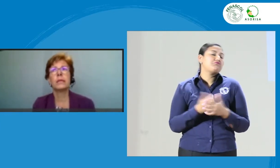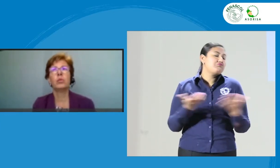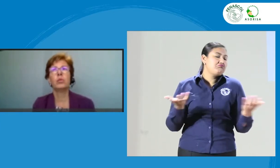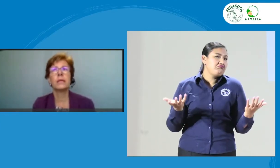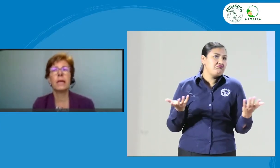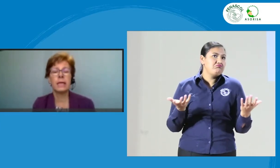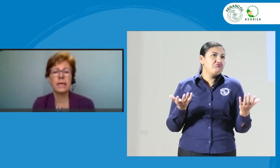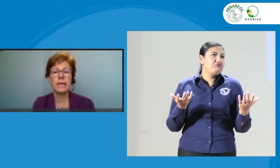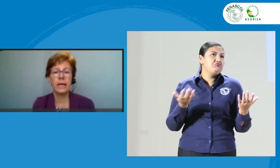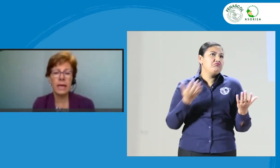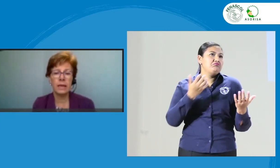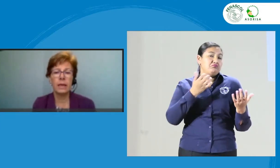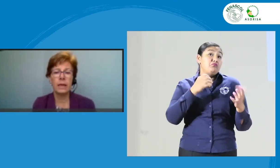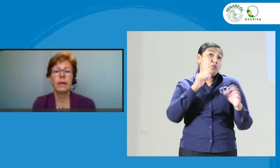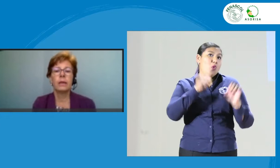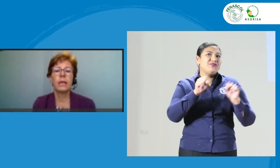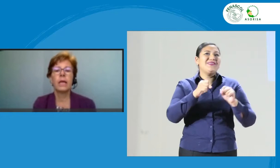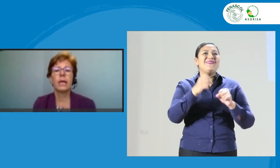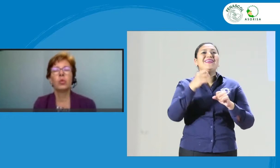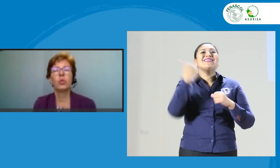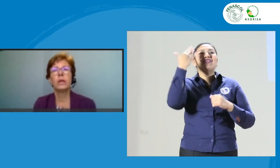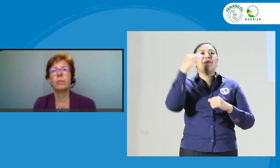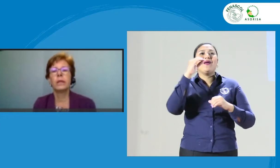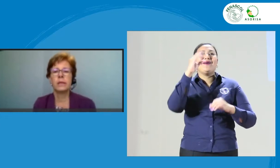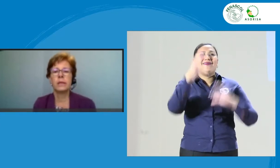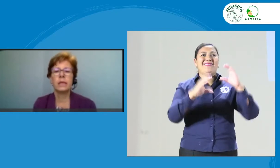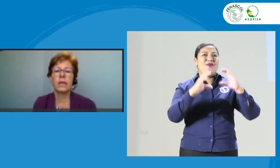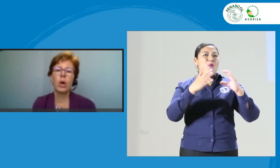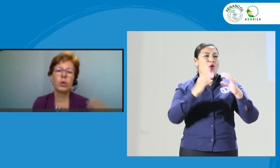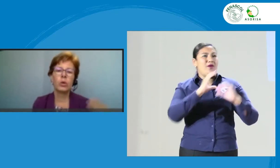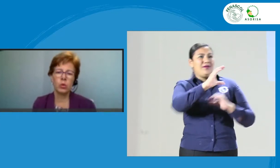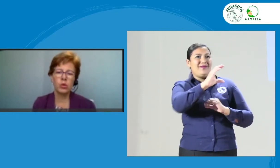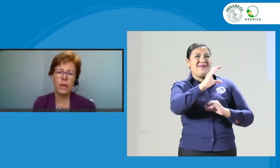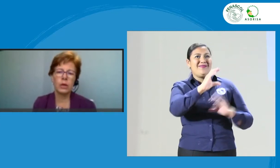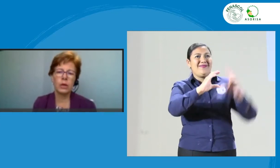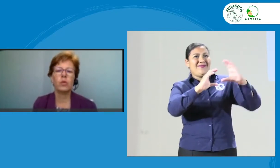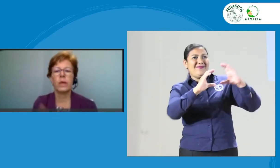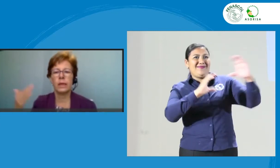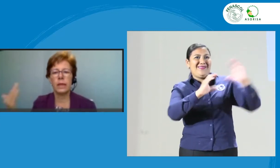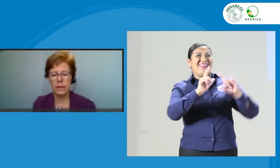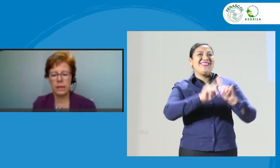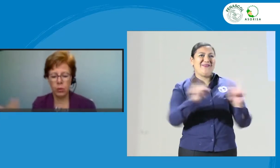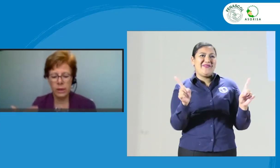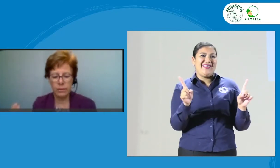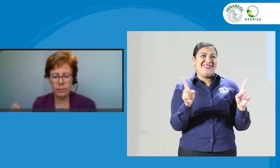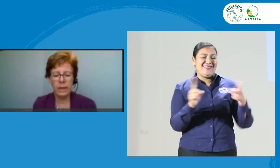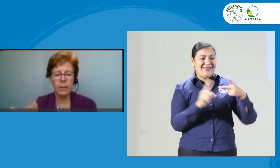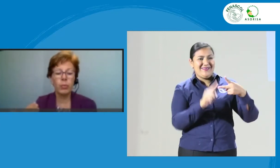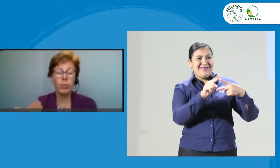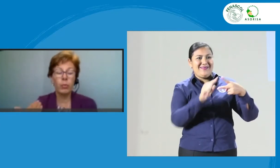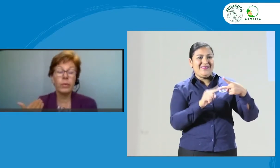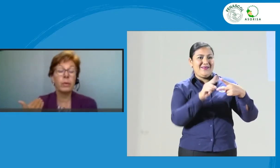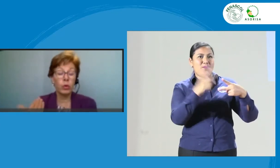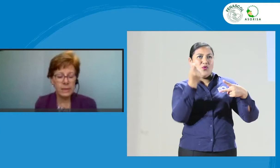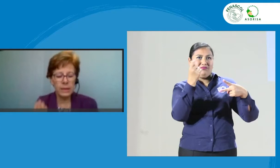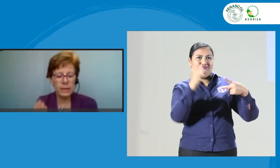una escala salarial, de manera que un intérprete recién graduado tenga un salario diferente al que tiene un intérprete que demuestre las